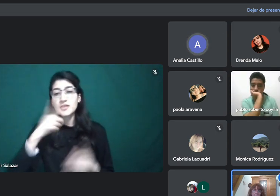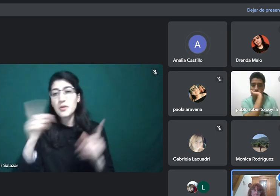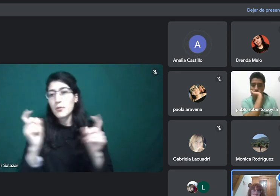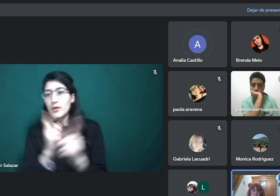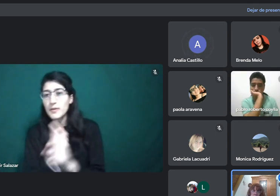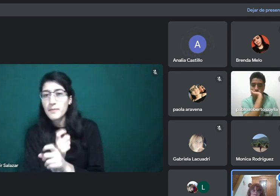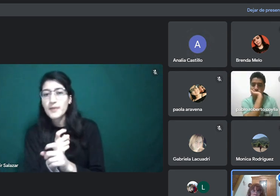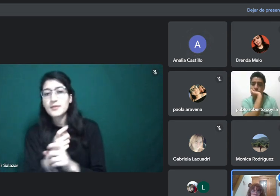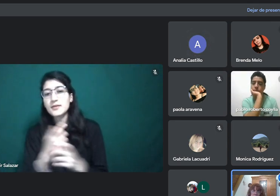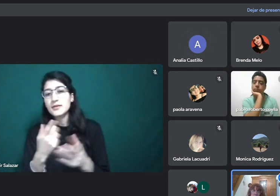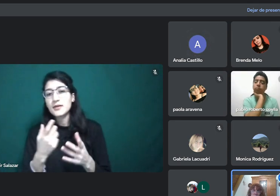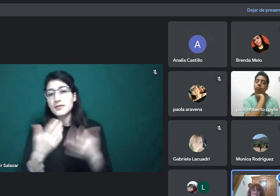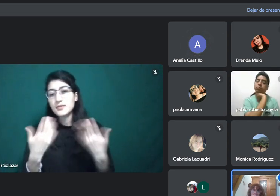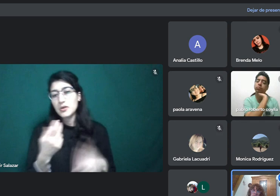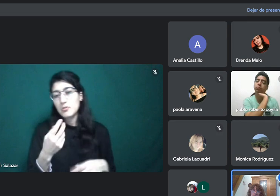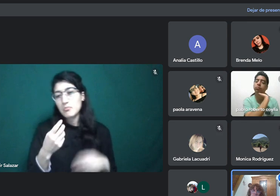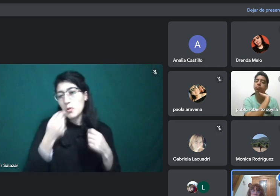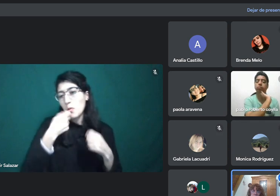bien.